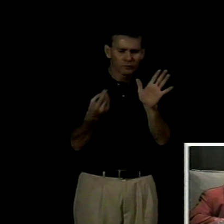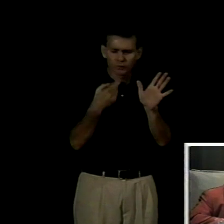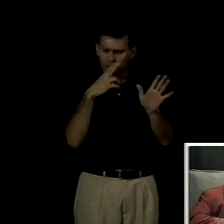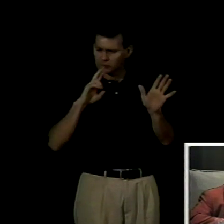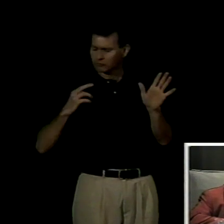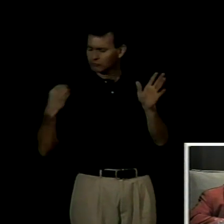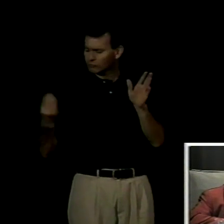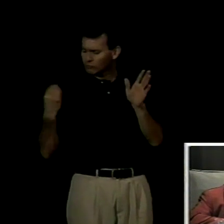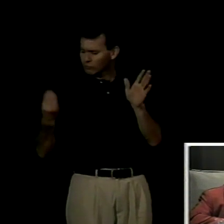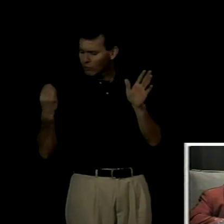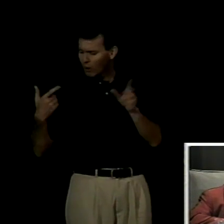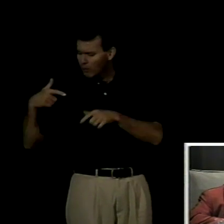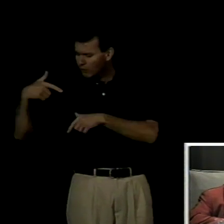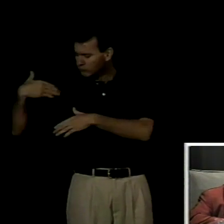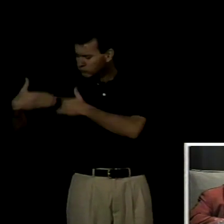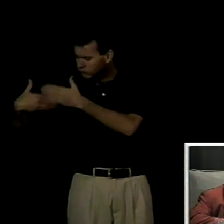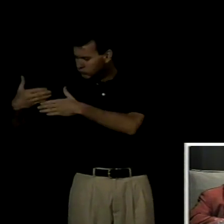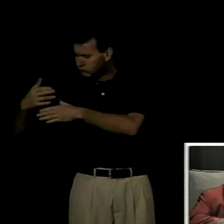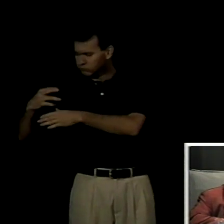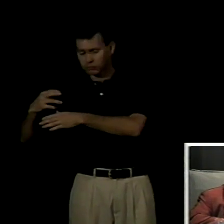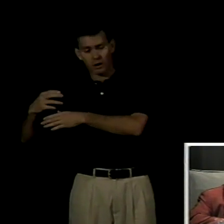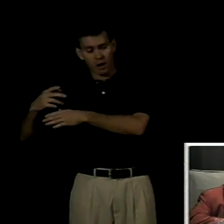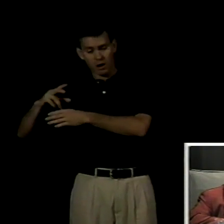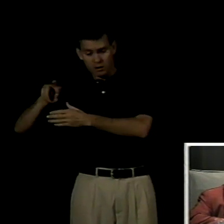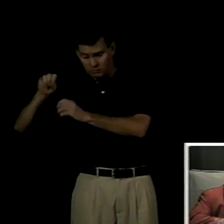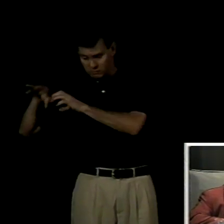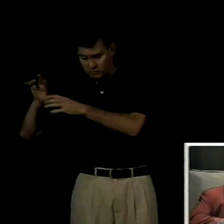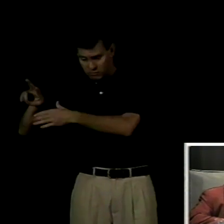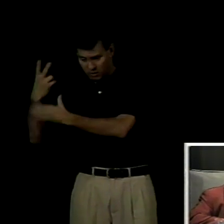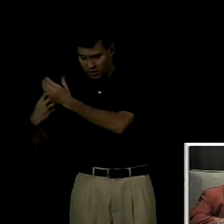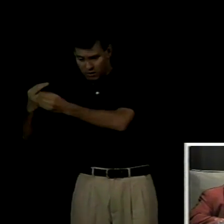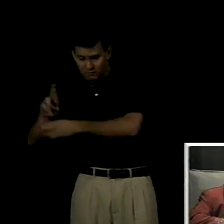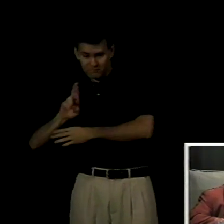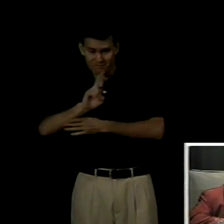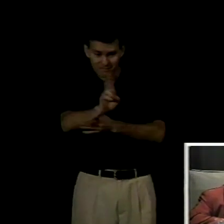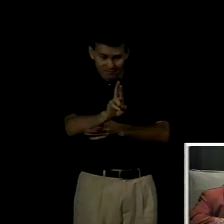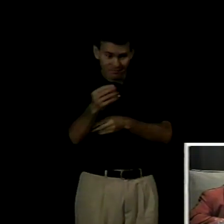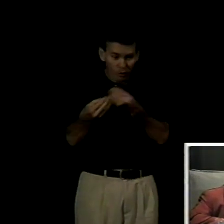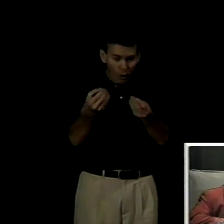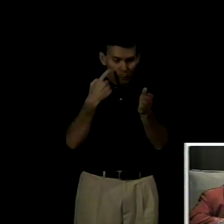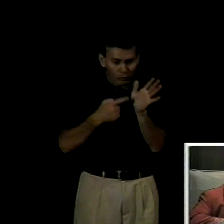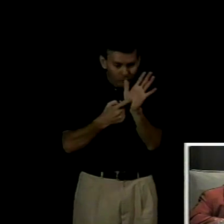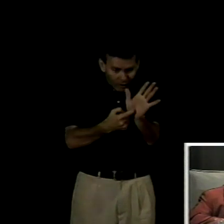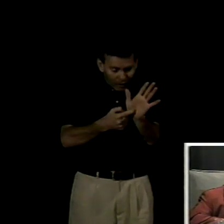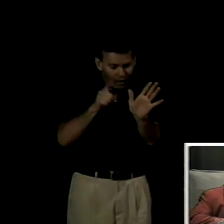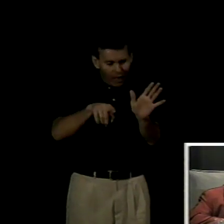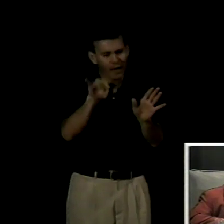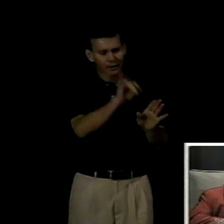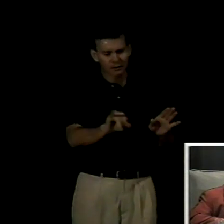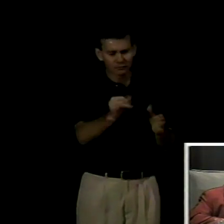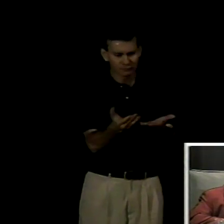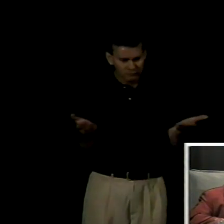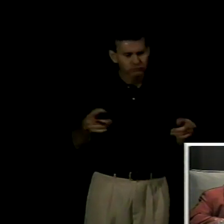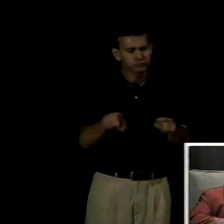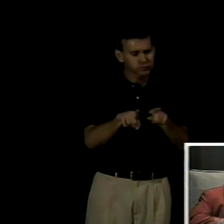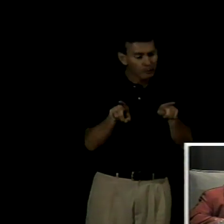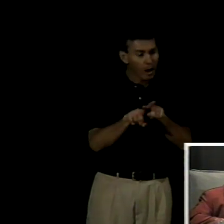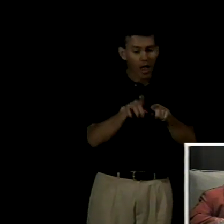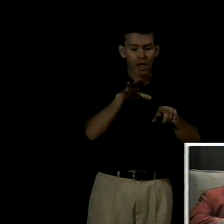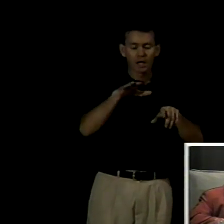puesta en marcha de una educación bilingüe para el sordo entendida como una parte fundamental de políticas lingüísticas llevadas a